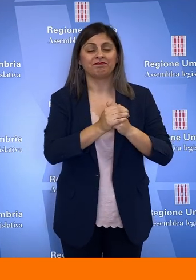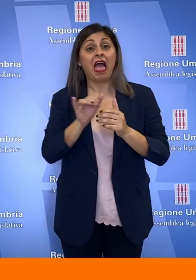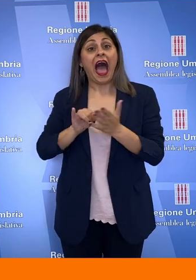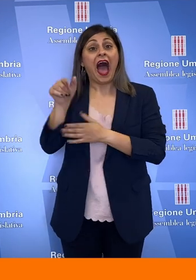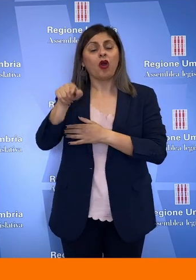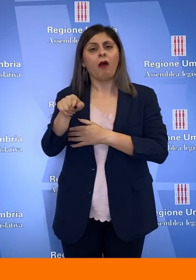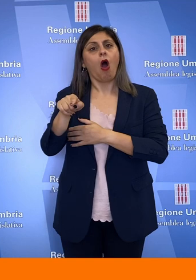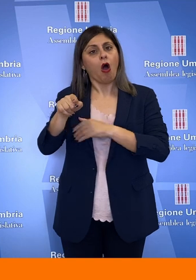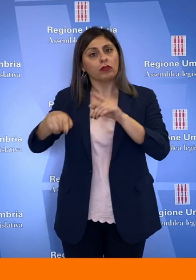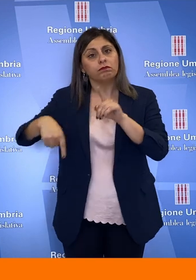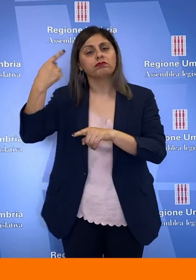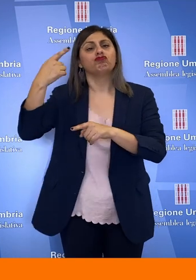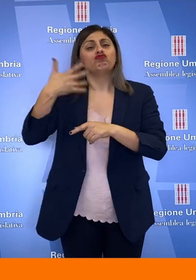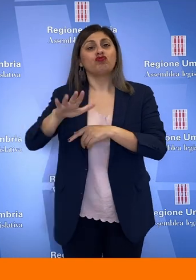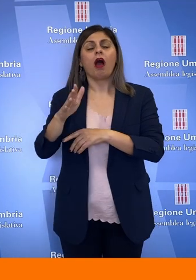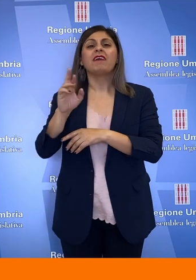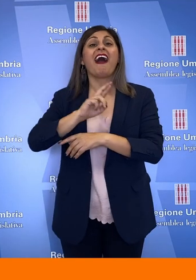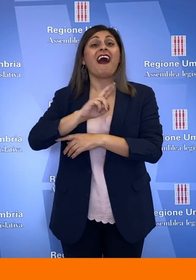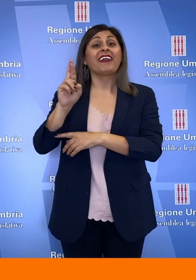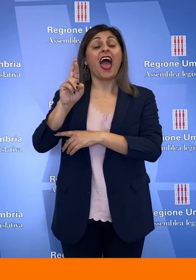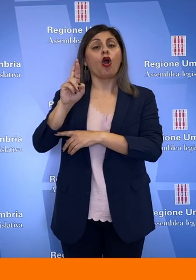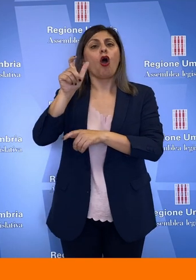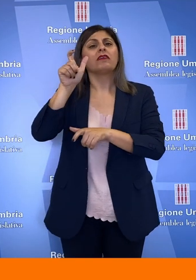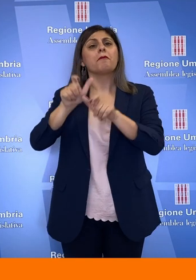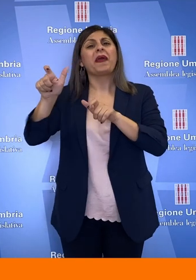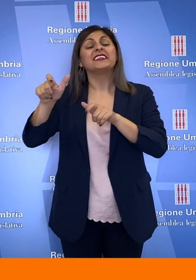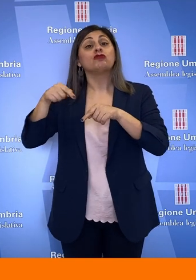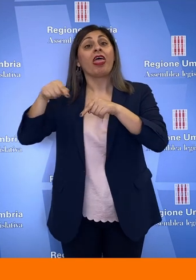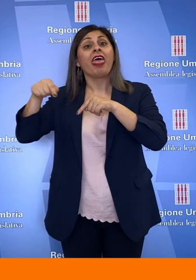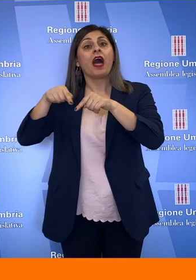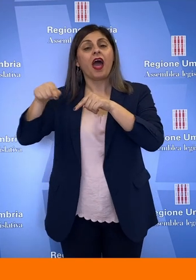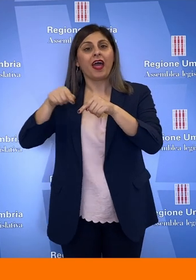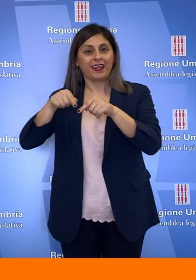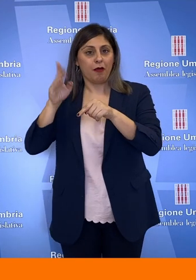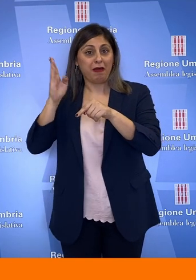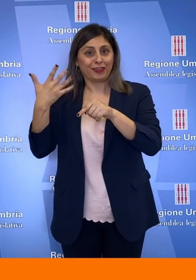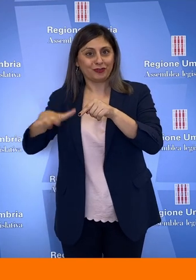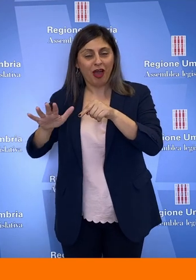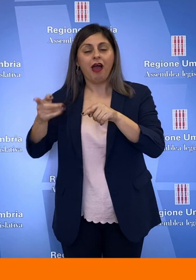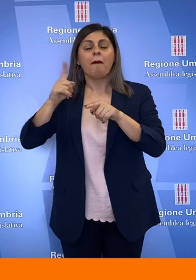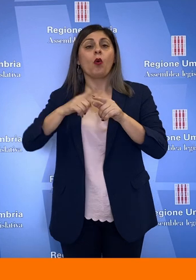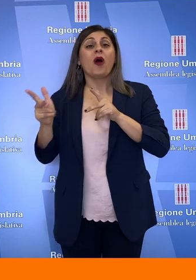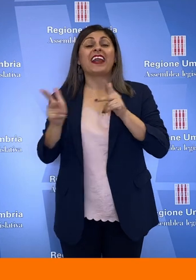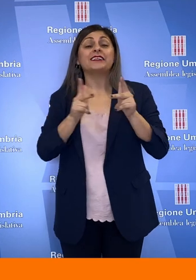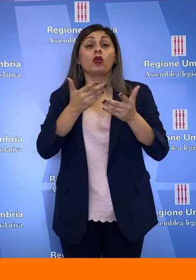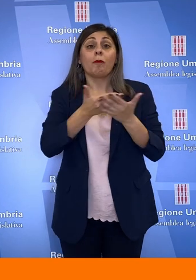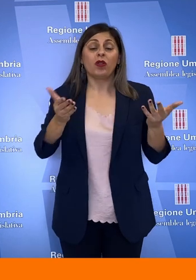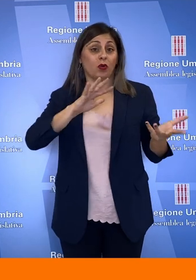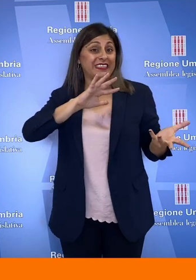'aeroporto regionale, tanto da battere il record dei passeggeri, risanato il trasporto pubblico grazie al salvataggio e alla trasformazione della